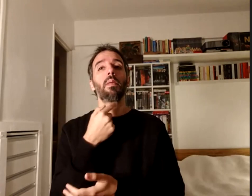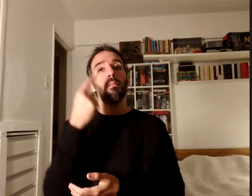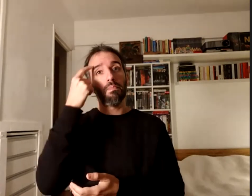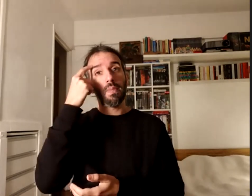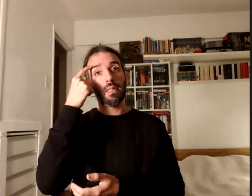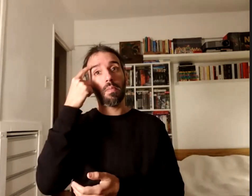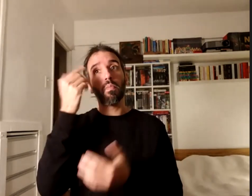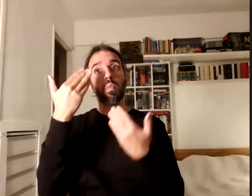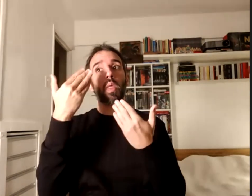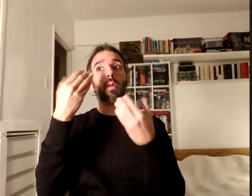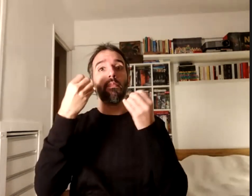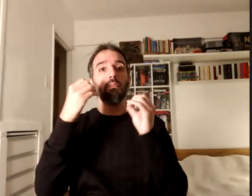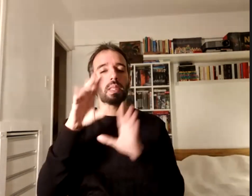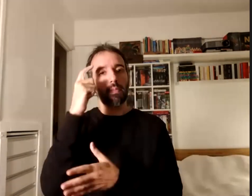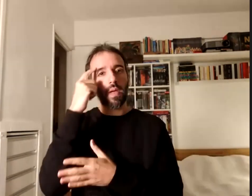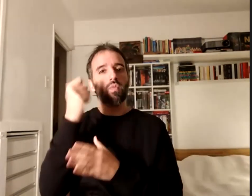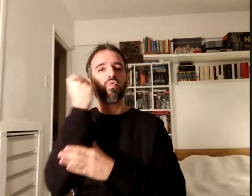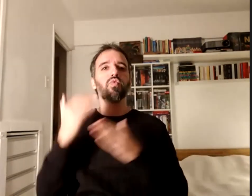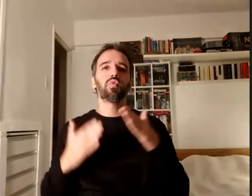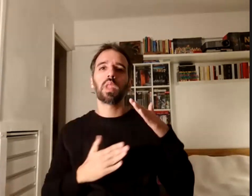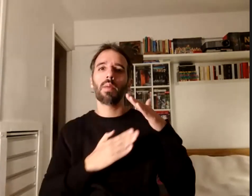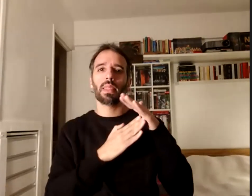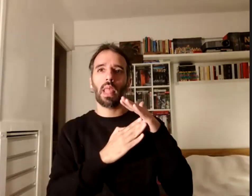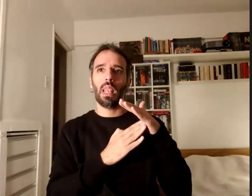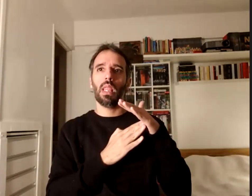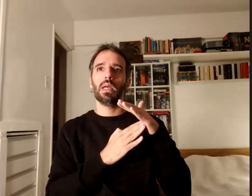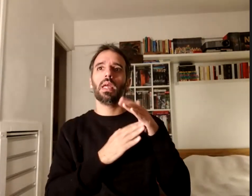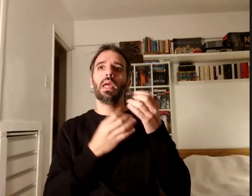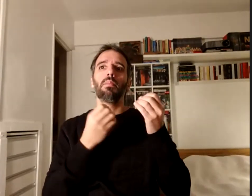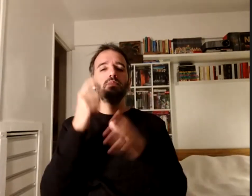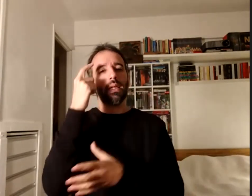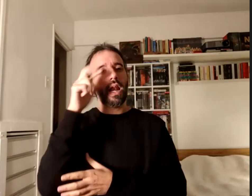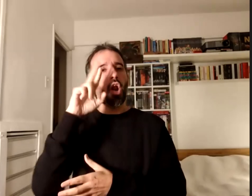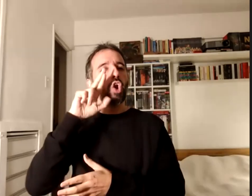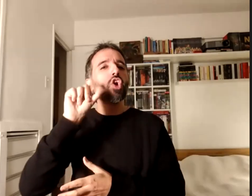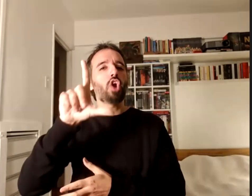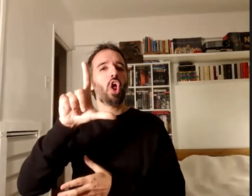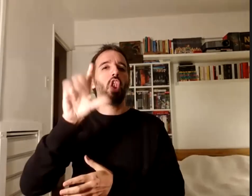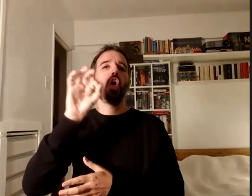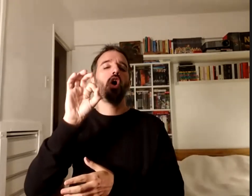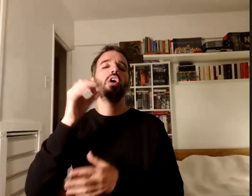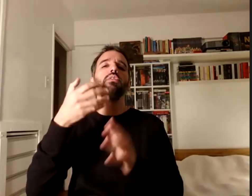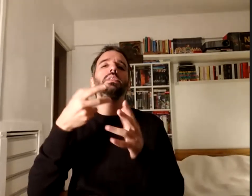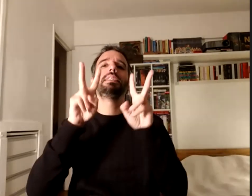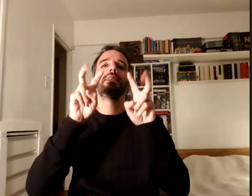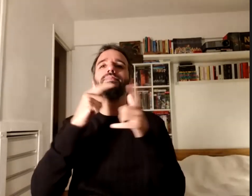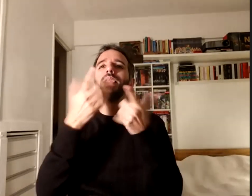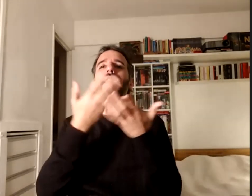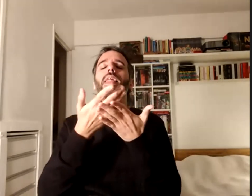lo fundamental era pensar el rol o el papel de las investigaciones en este campo de estudio que es la